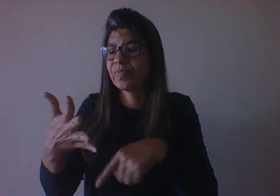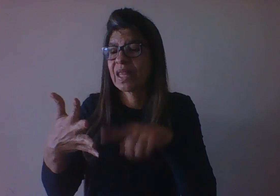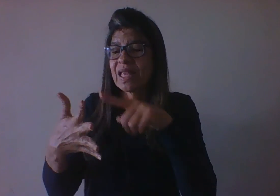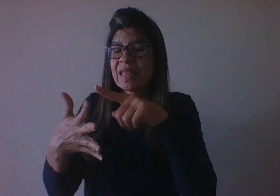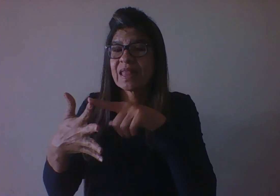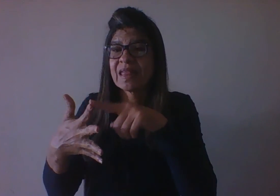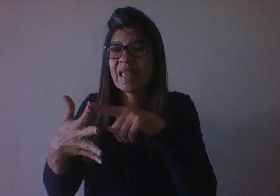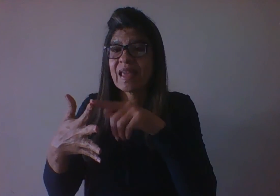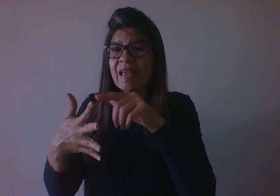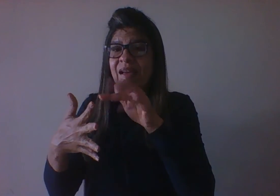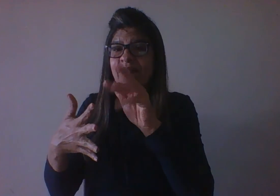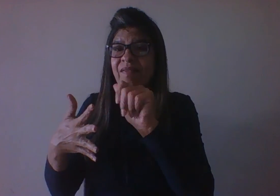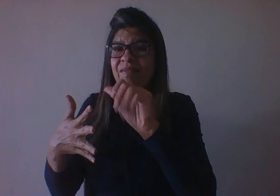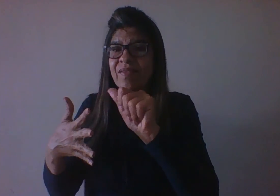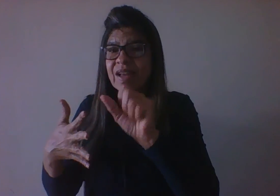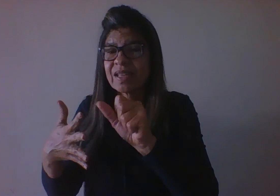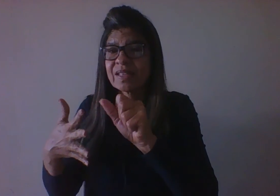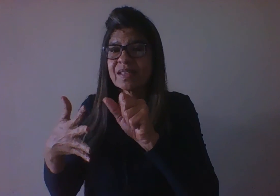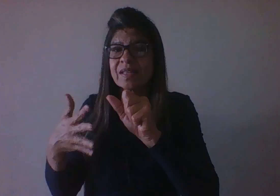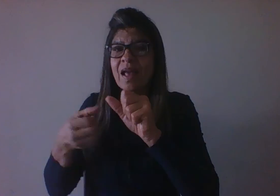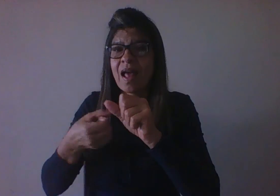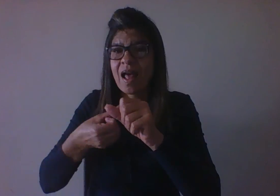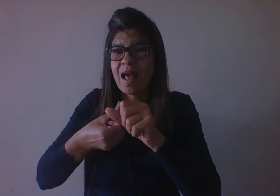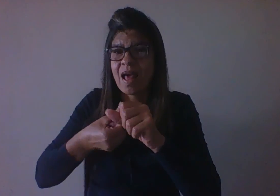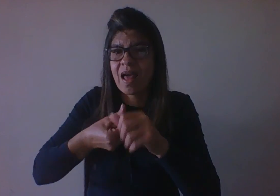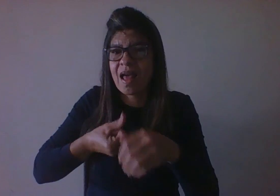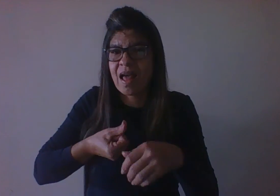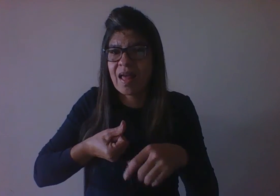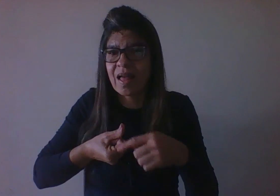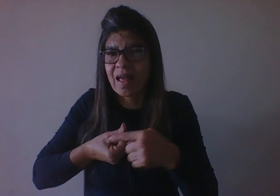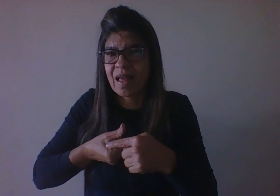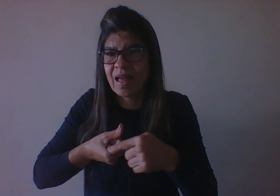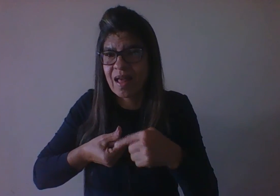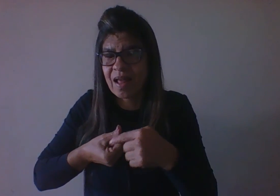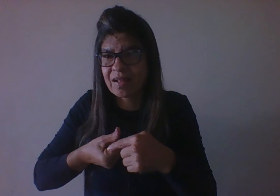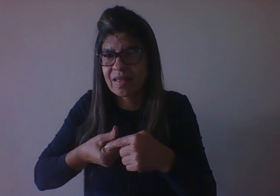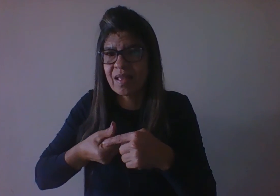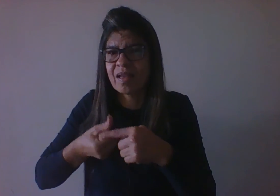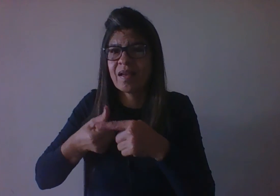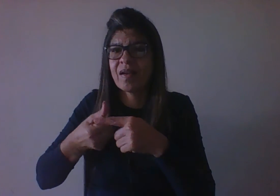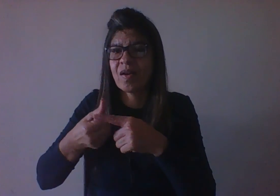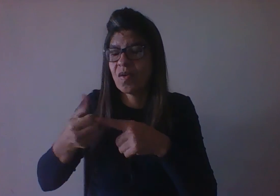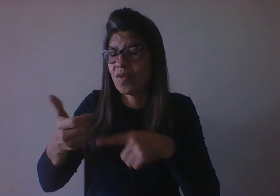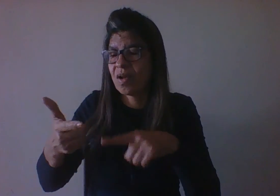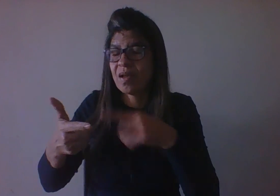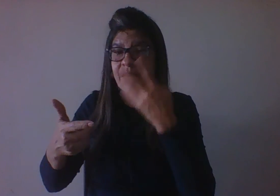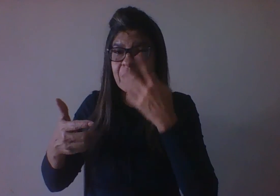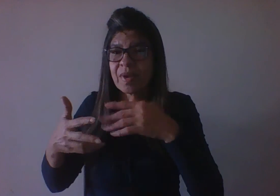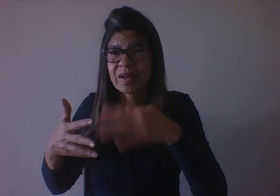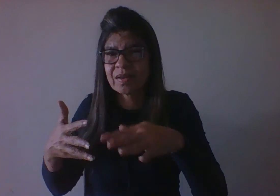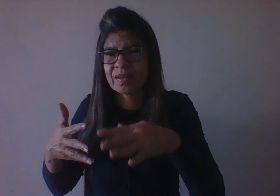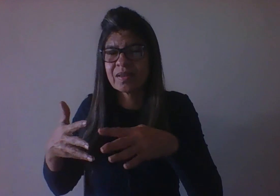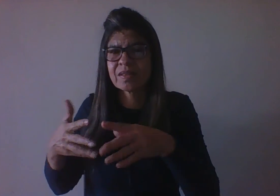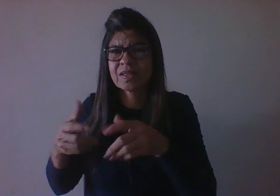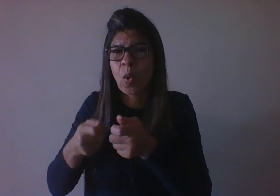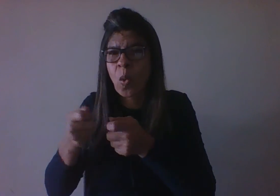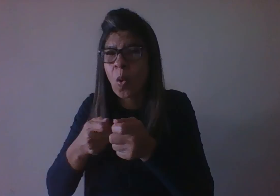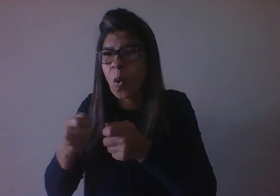idade, quando a criança começa a ter um controle dos esfíncteres e ela começa, então, a exercer controle sobre o seu mundo, quando ela